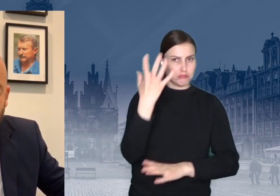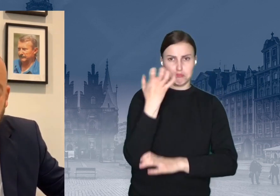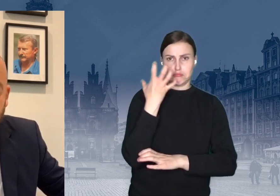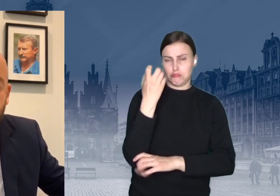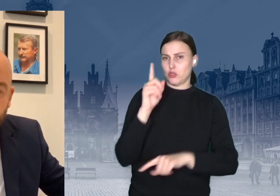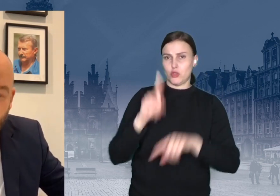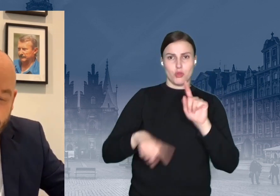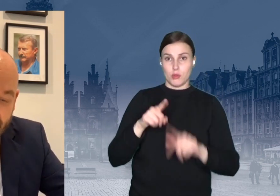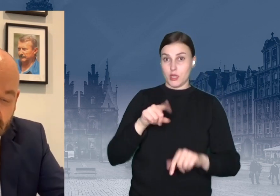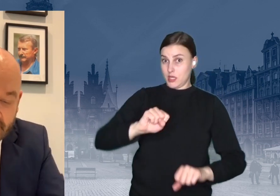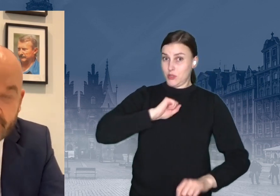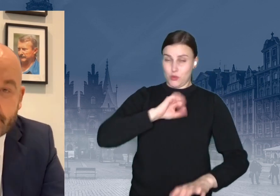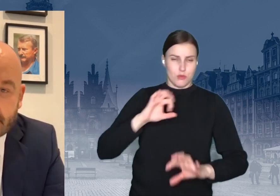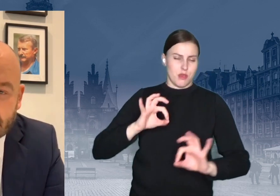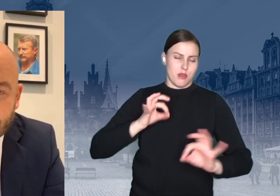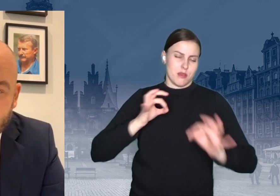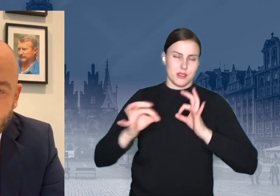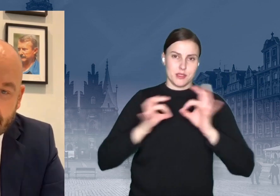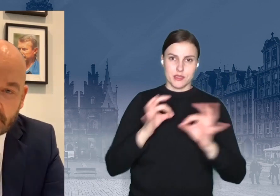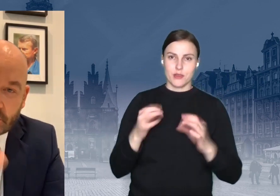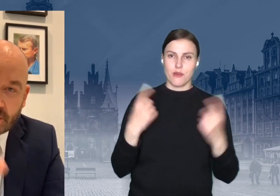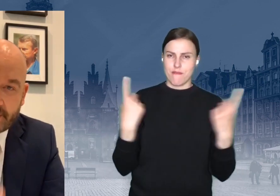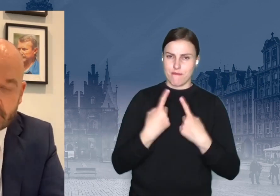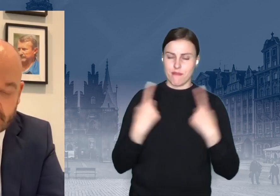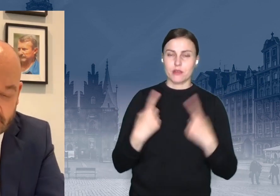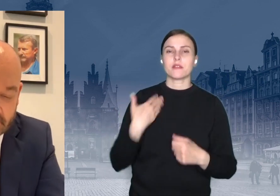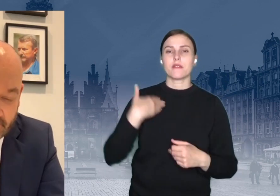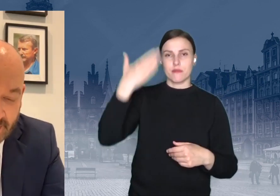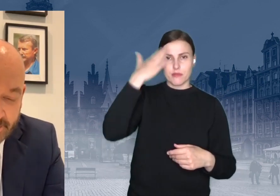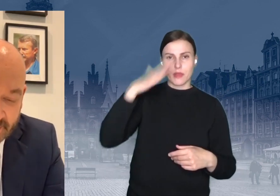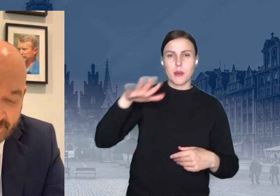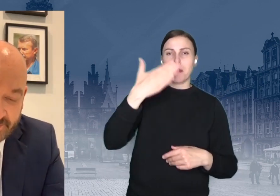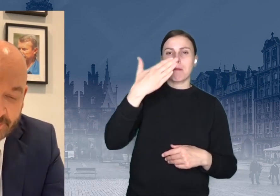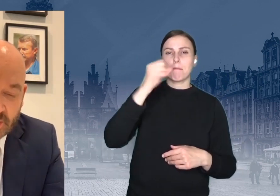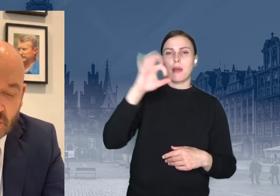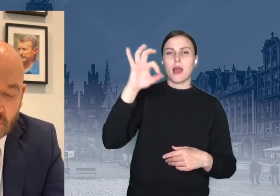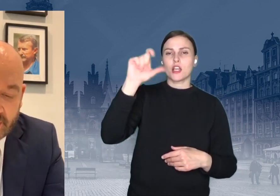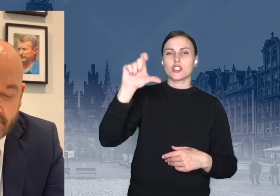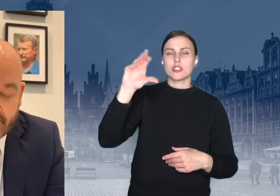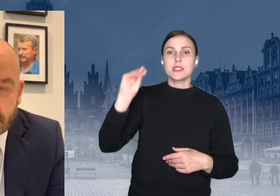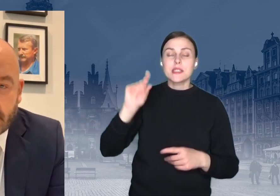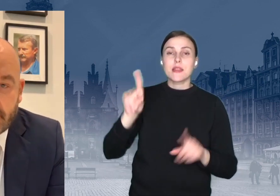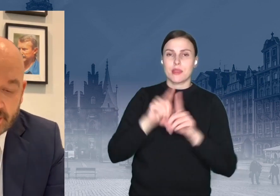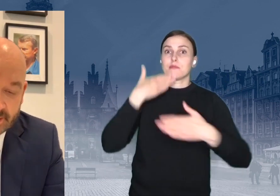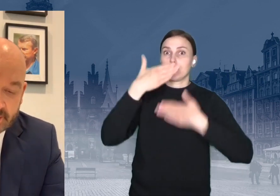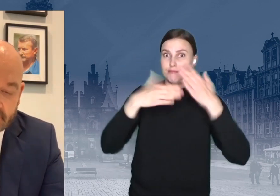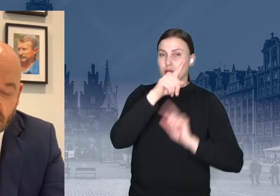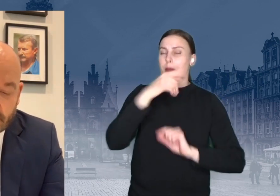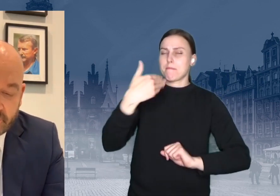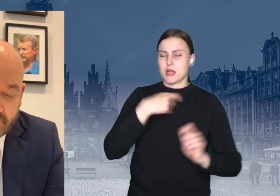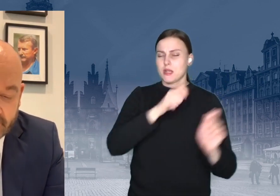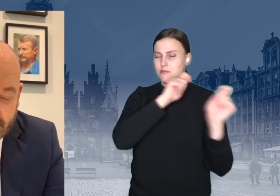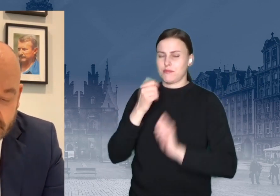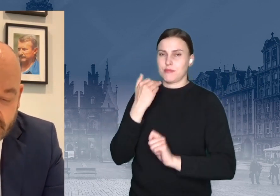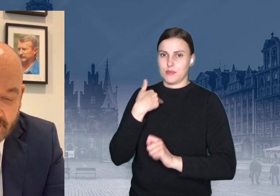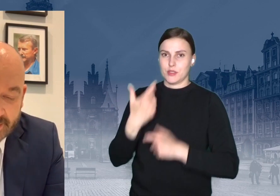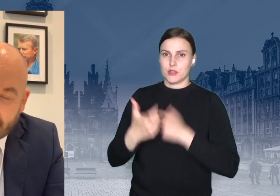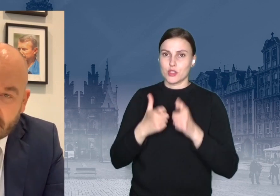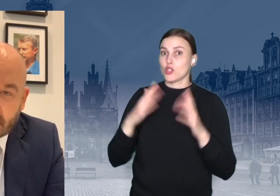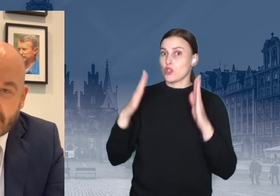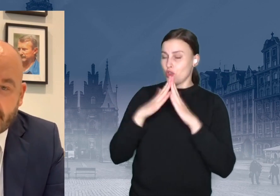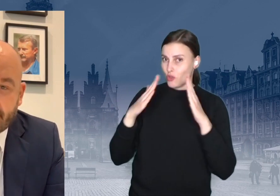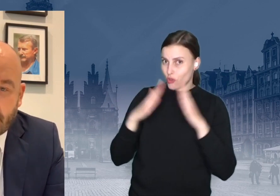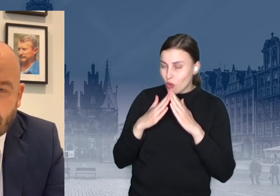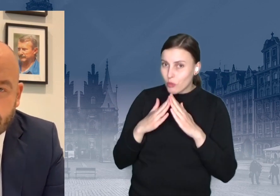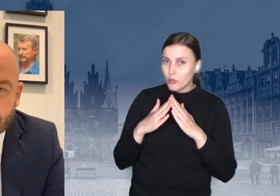Super historia. Super historia. Wiem, że mieszkańcy Maślic, których bardzo serdecznie poznawiam, wiem, że oglądali także z domów, także